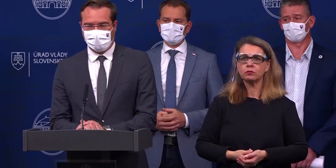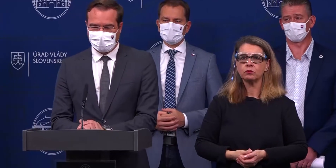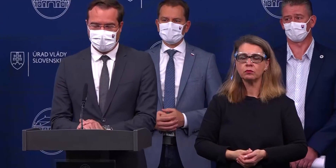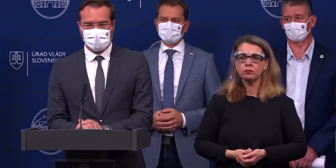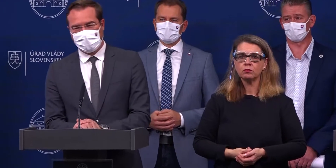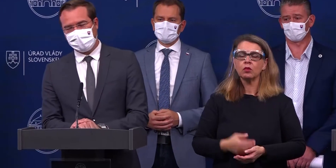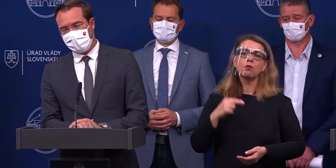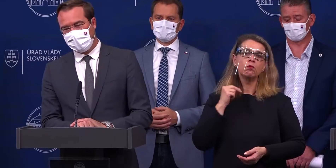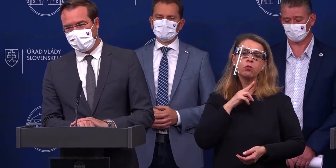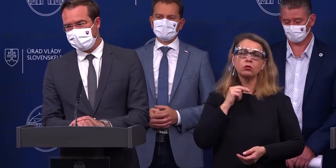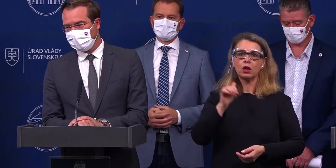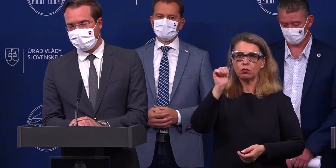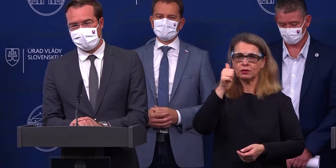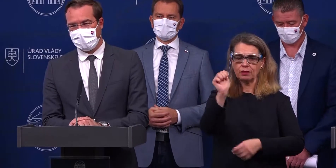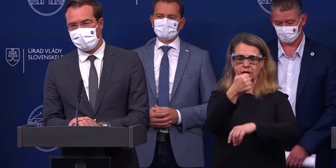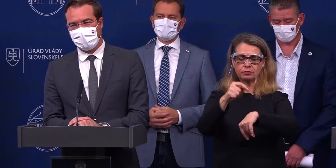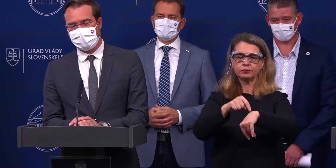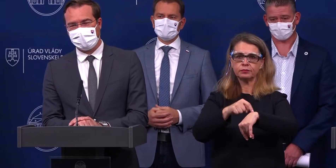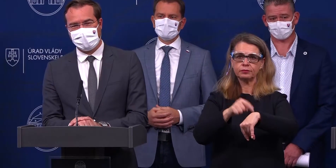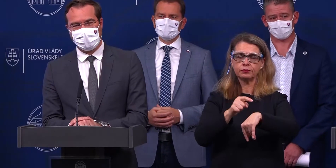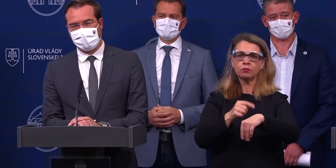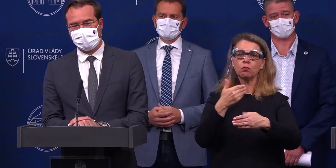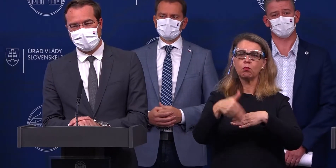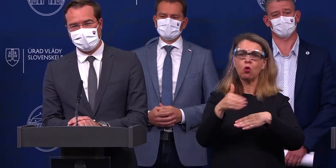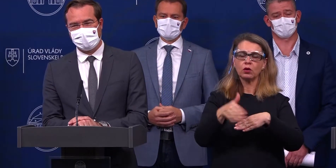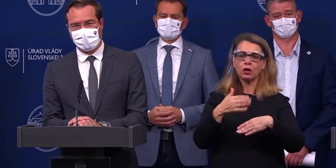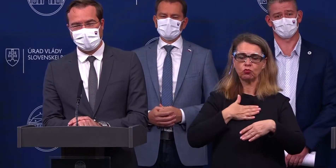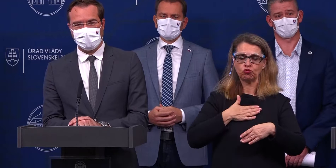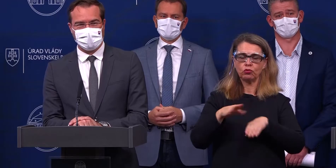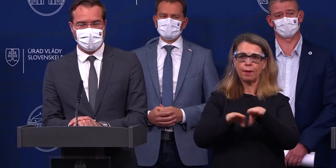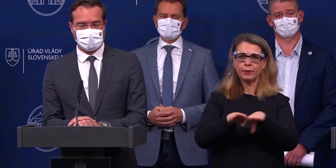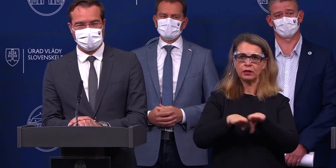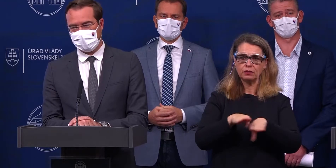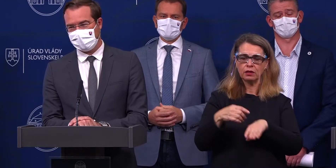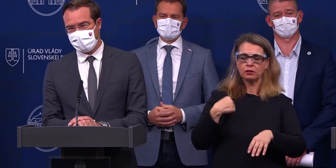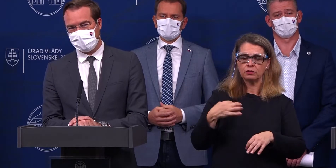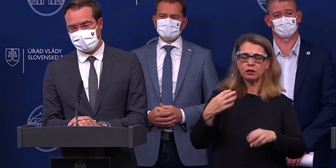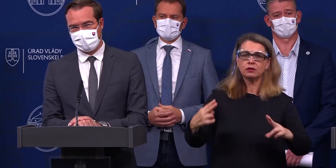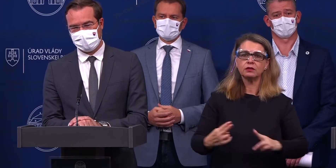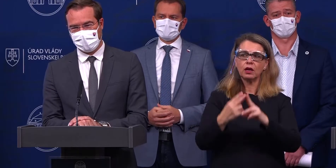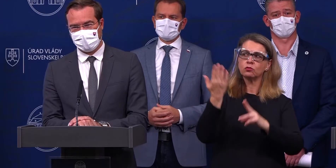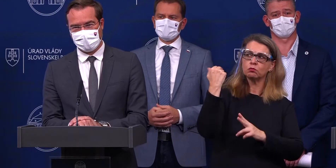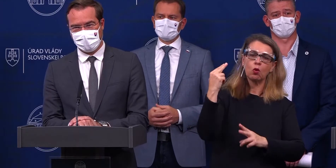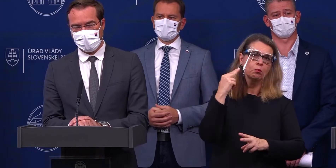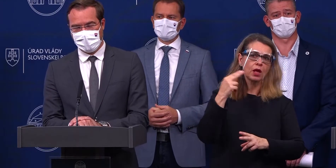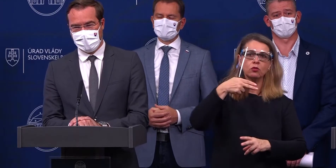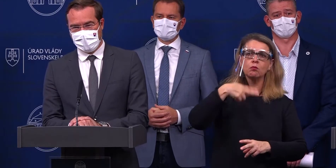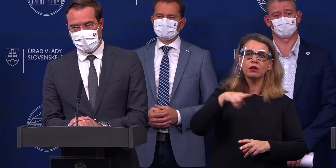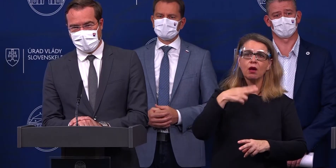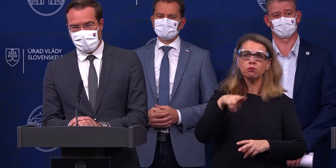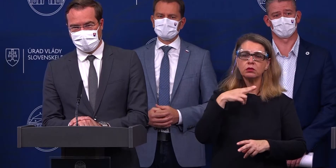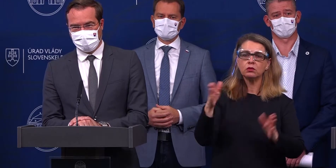V pondelok zajtra o 11. pokračuje na pôde ministerstva zdravotníctva stretnutie z piatku z Banskej Bystrice s riaditeľmi